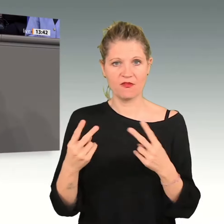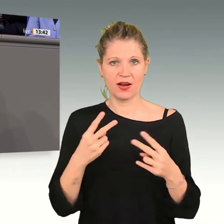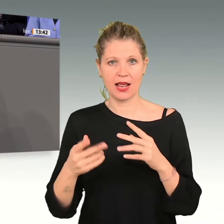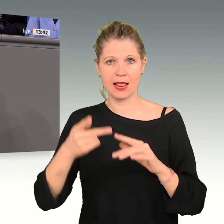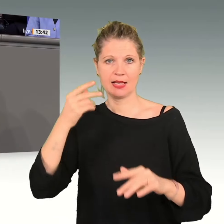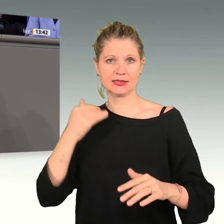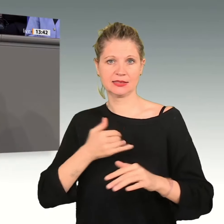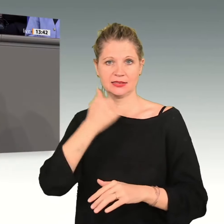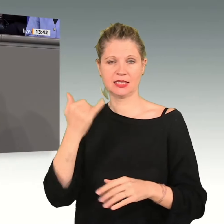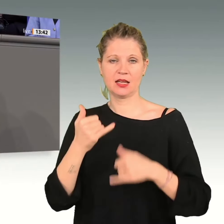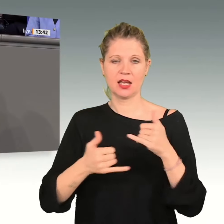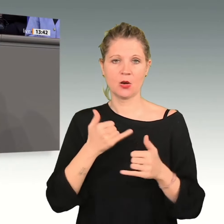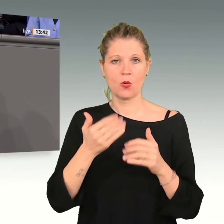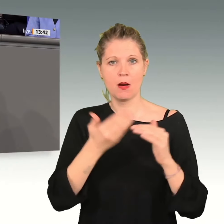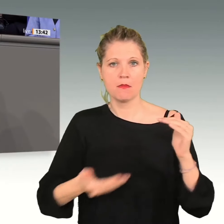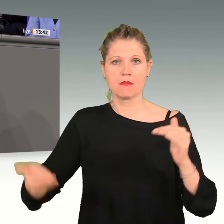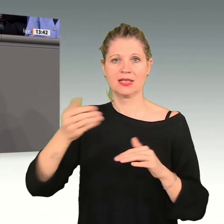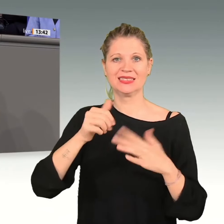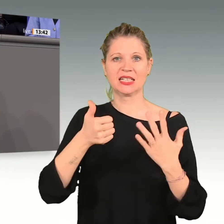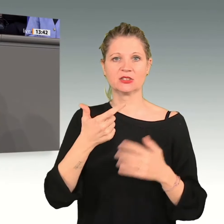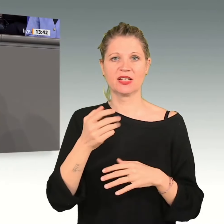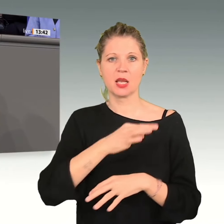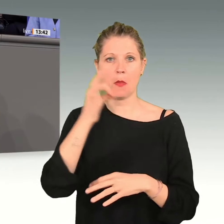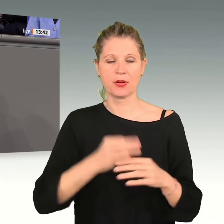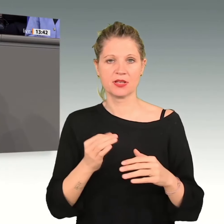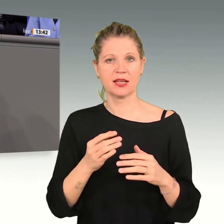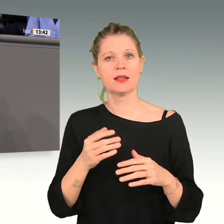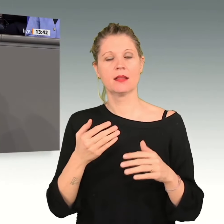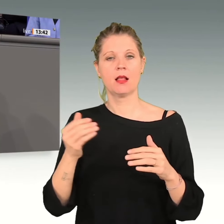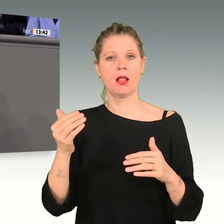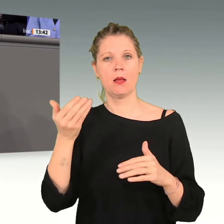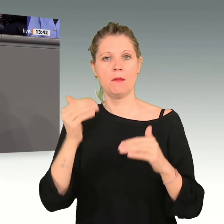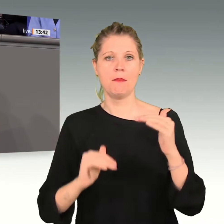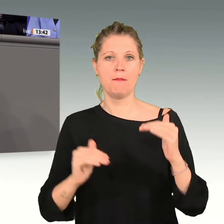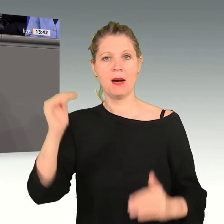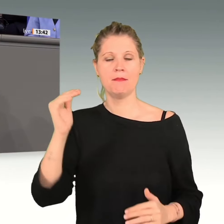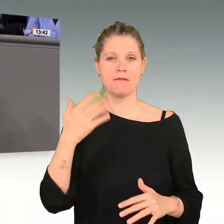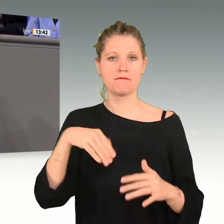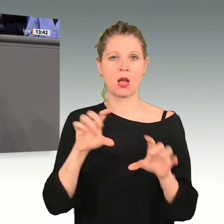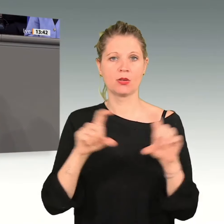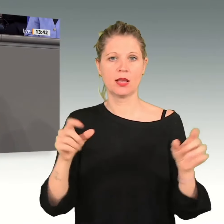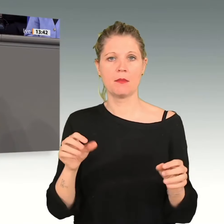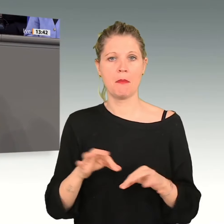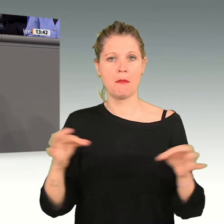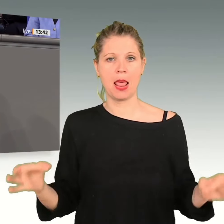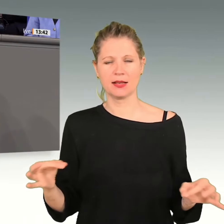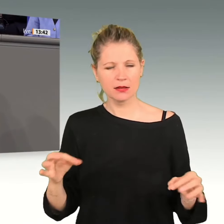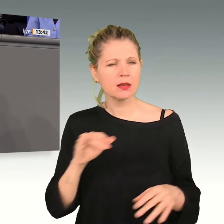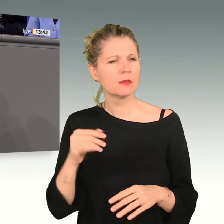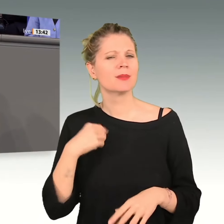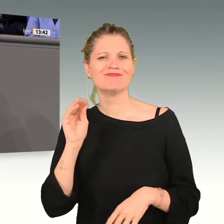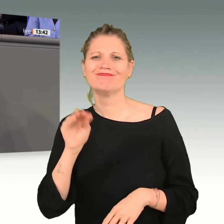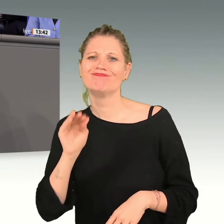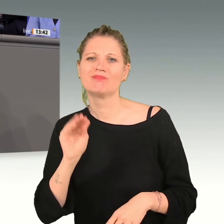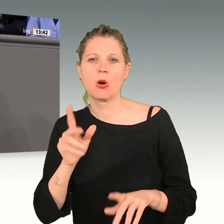26 Prozent. Und immer, wenn wir das ansprechen, auch im Wirtschaftsausschuss, wird das geflissentlich ignoriert, dass die